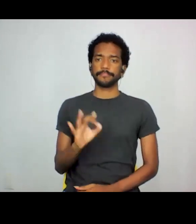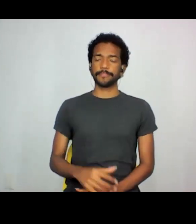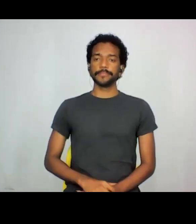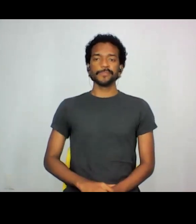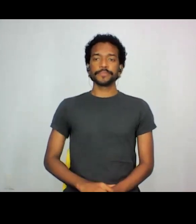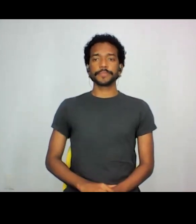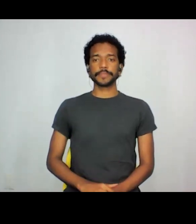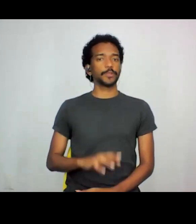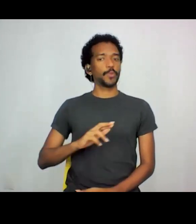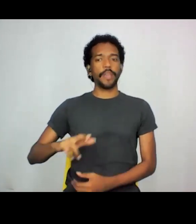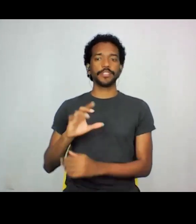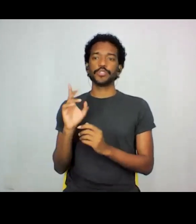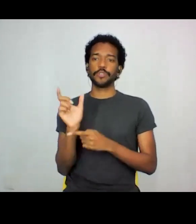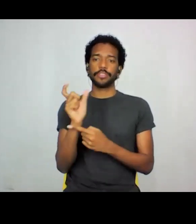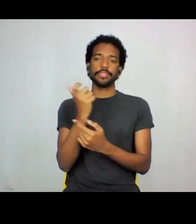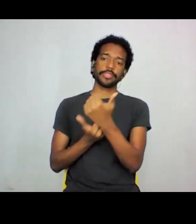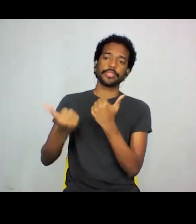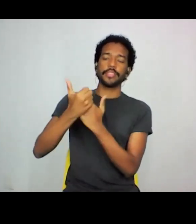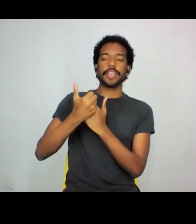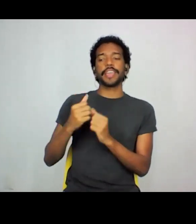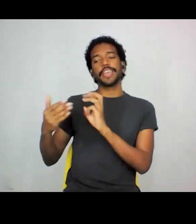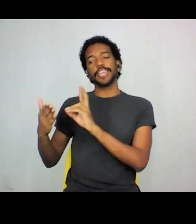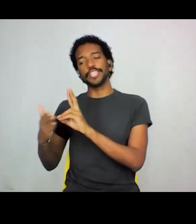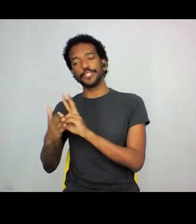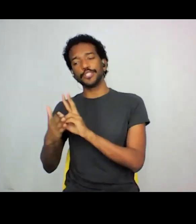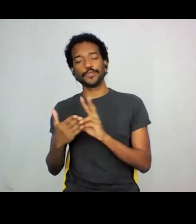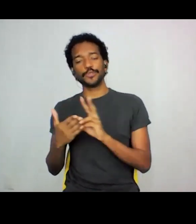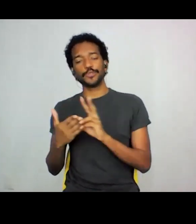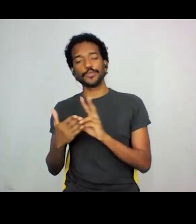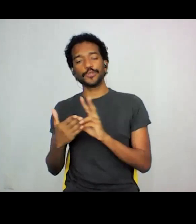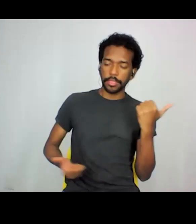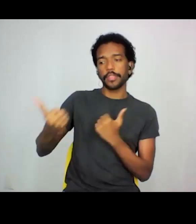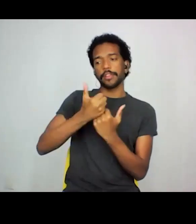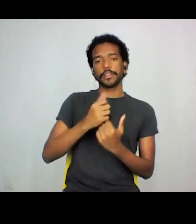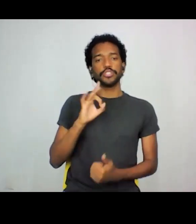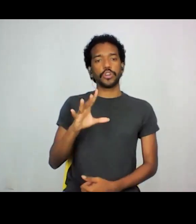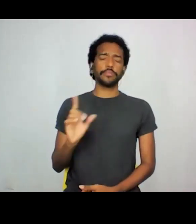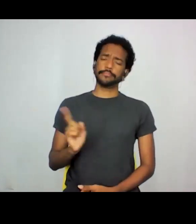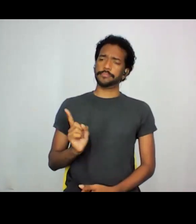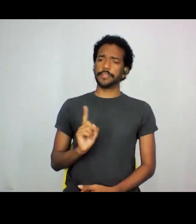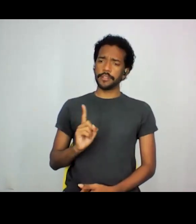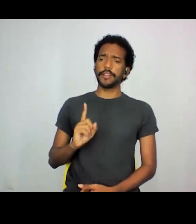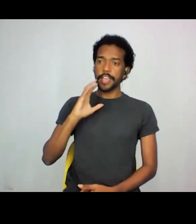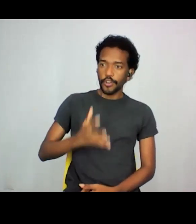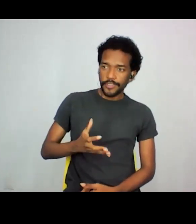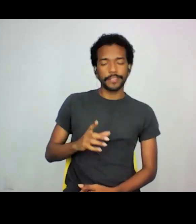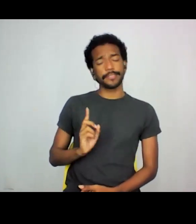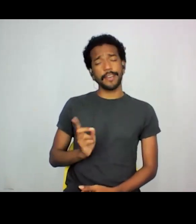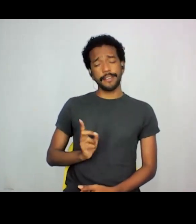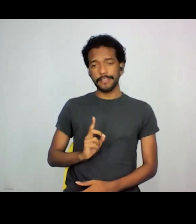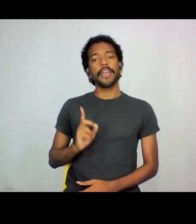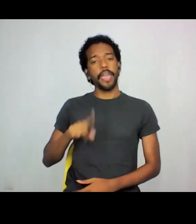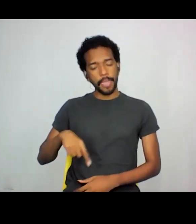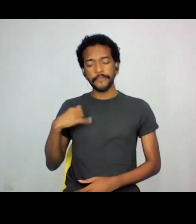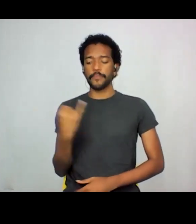trocar a terminologia índios por indígenas que está tudo resolvido, é importante a gente desenvolver e aí